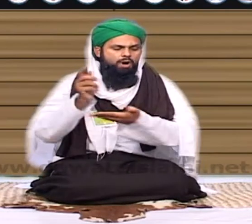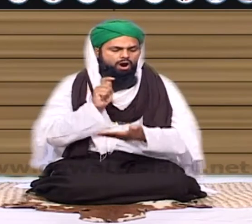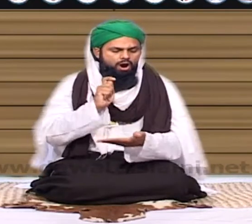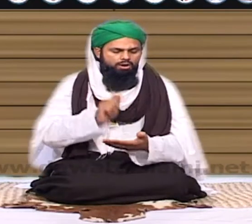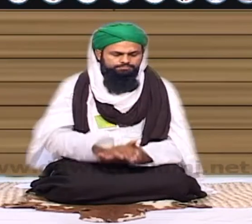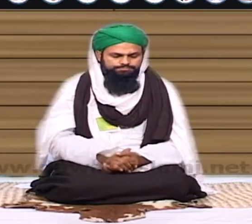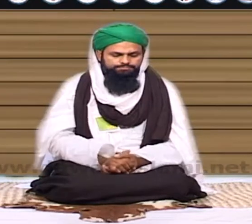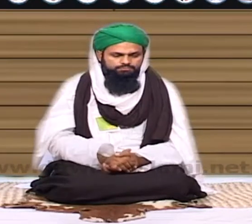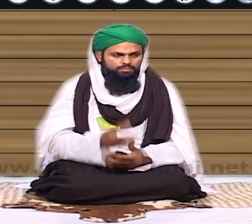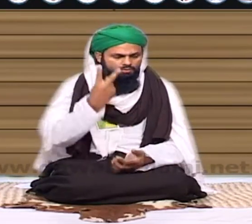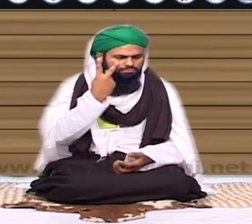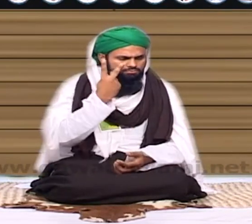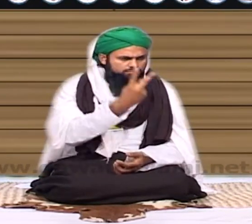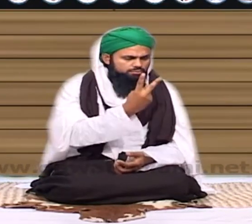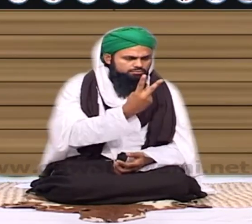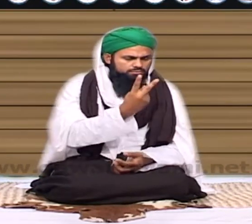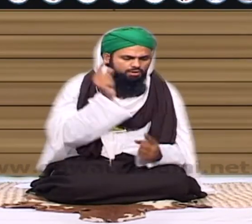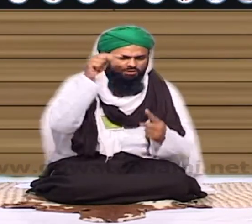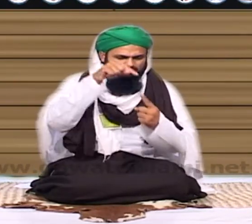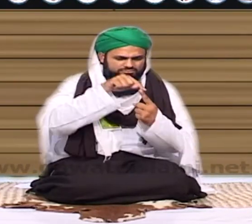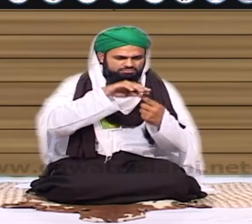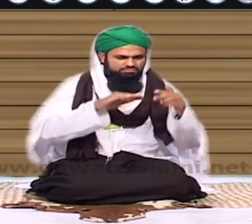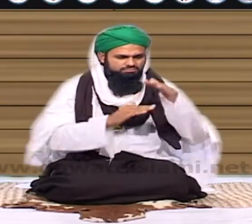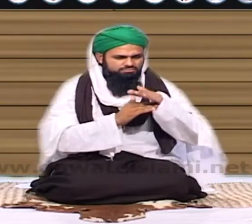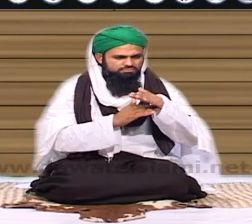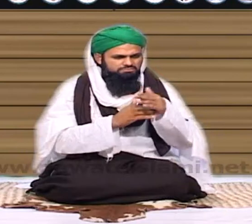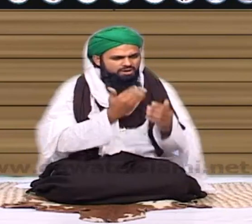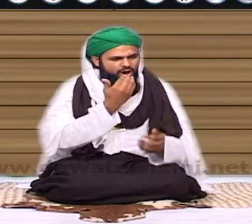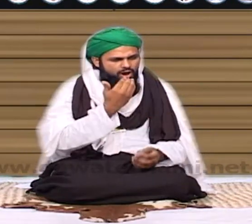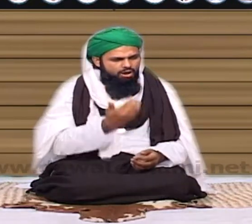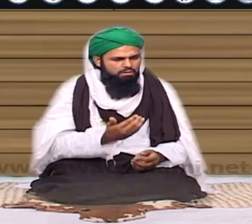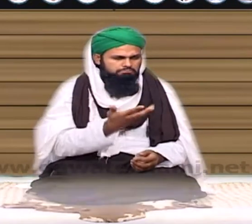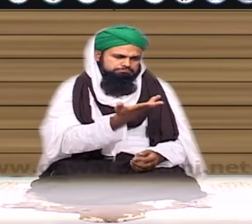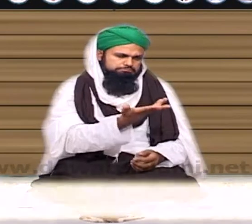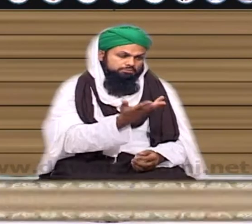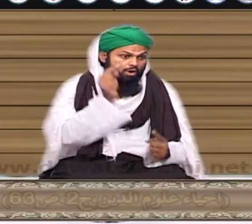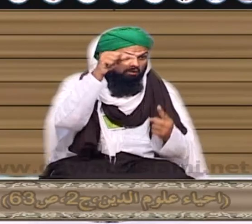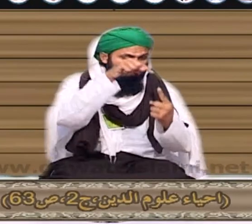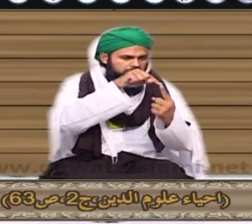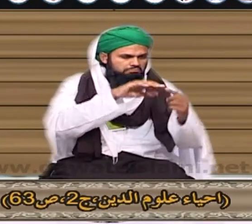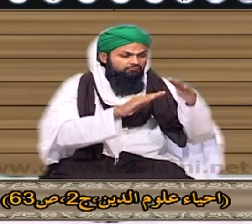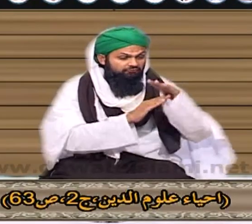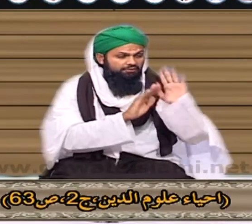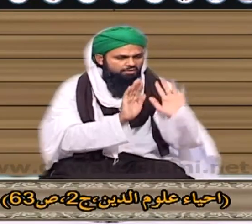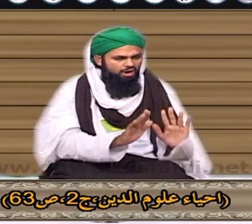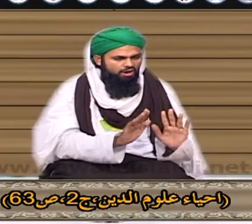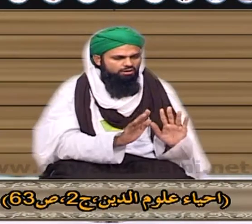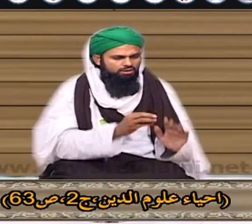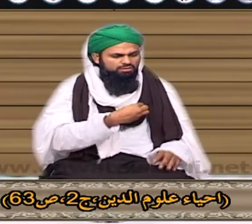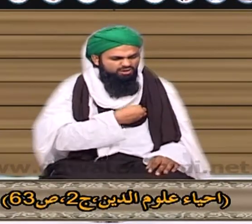جو لکڑیوں کا گتھا سر پر اٹھا کر جا رہے ہیں حضرت عوضائی کو ترس آیا کہ اتنے بڑے ولی جللہ ہیں بزرگ ہیں آپ